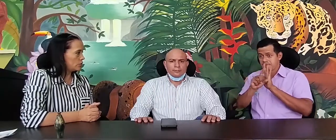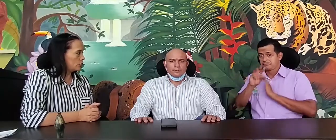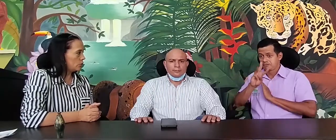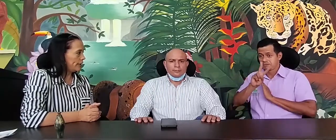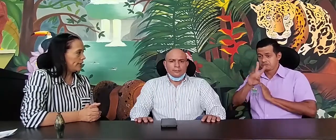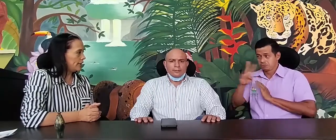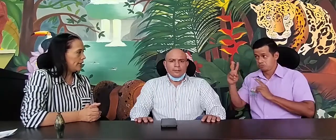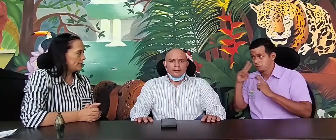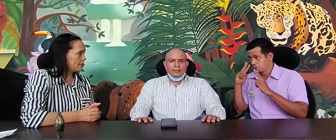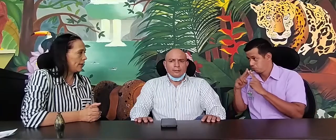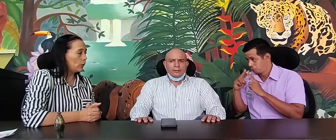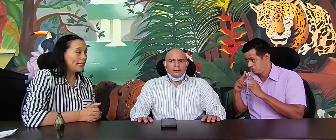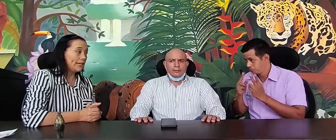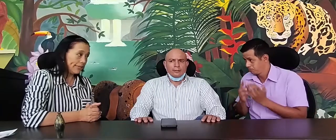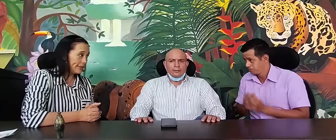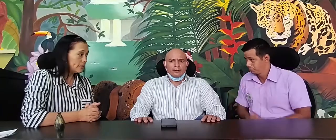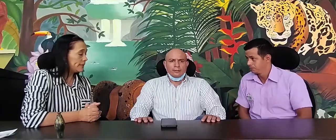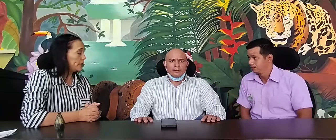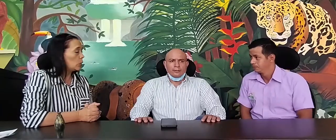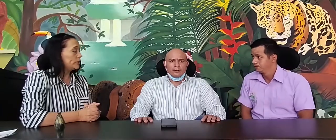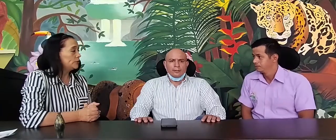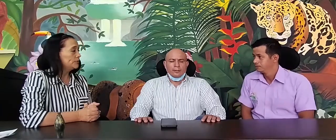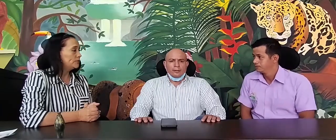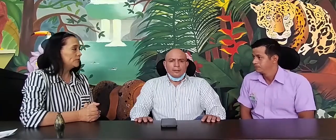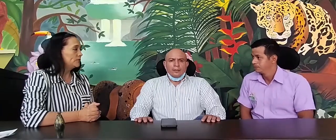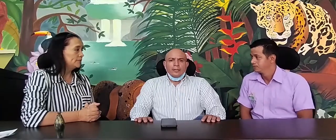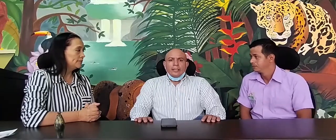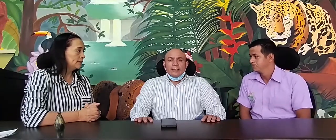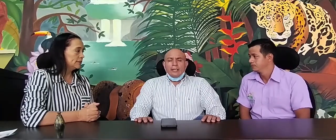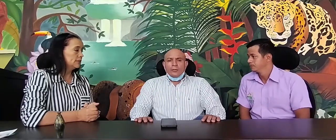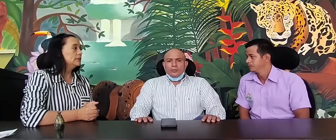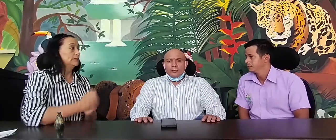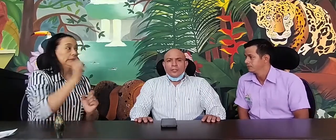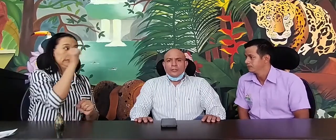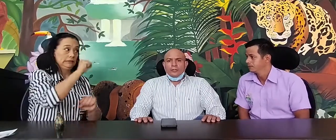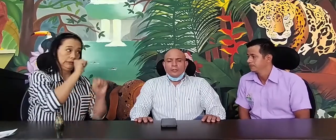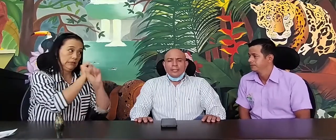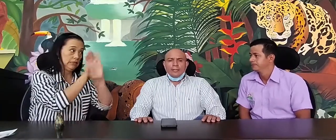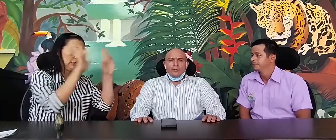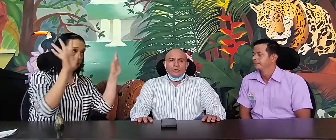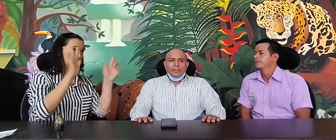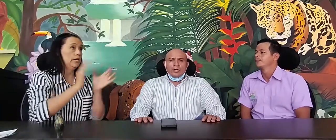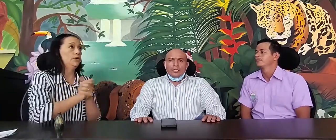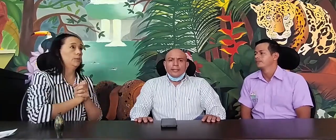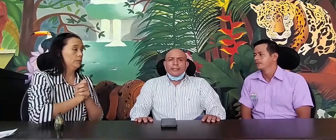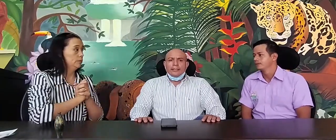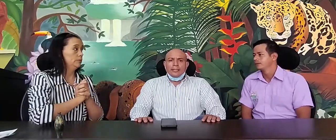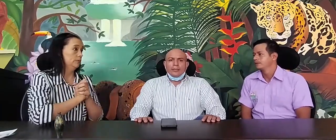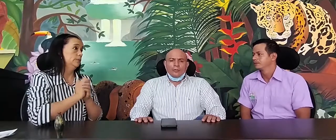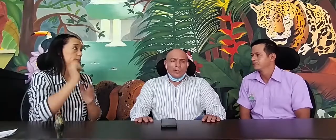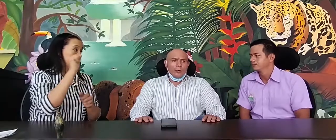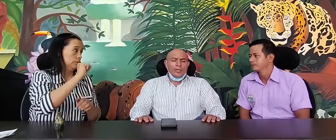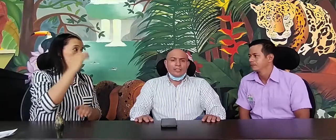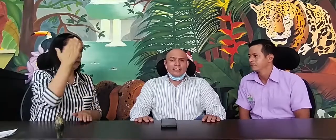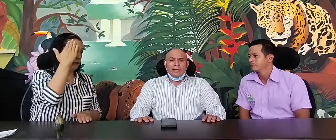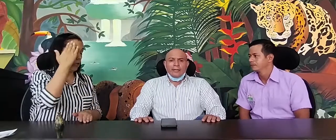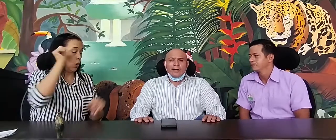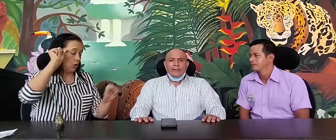octubre, de tan largo de la ley 3.24? Claro, por supuesto. Digamos que se conmemora o se celebra,